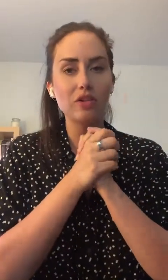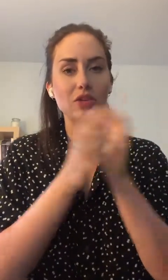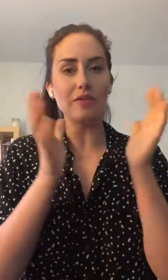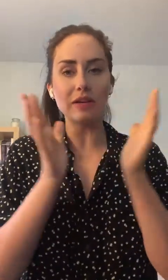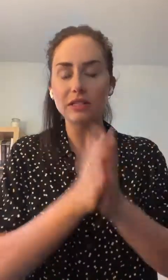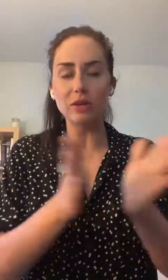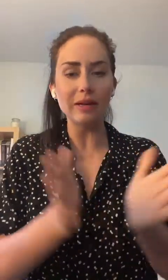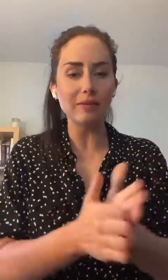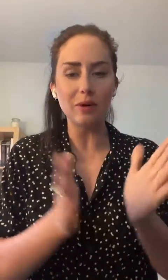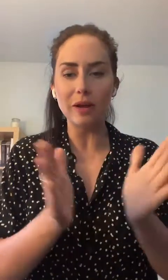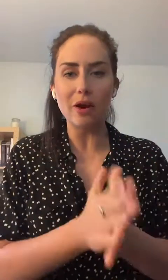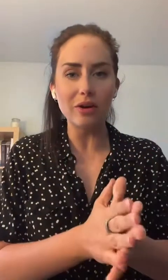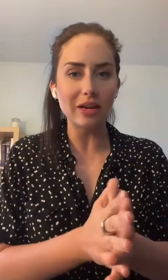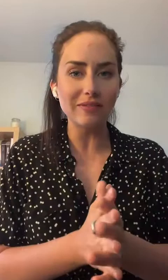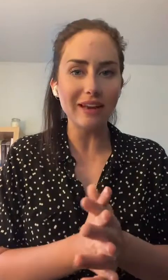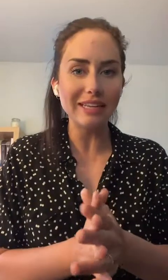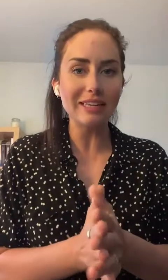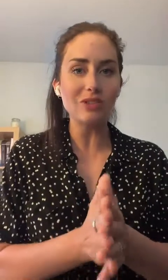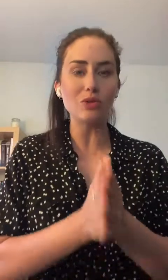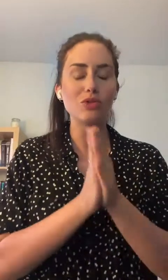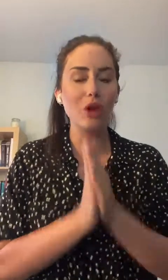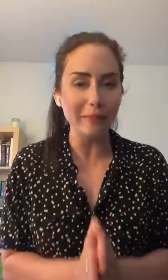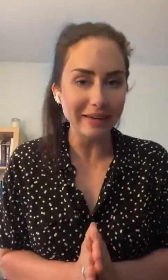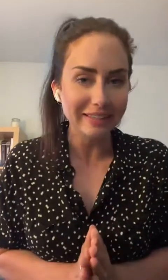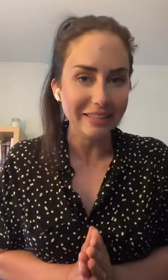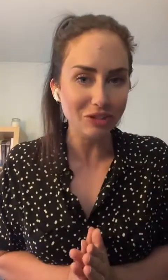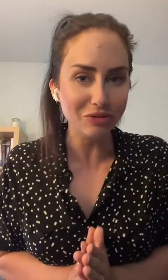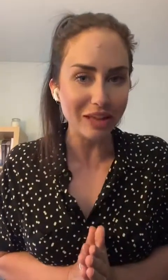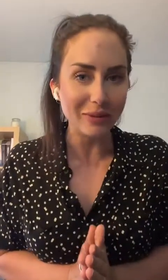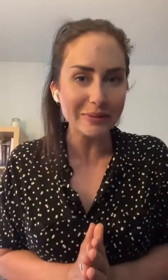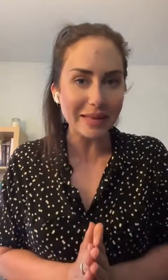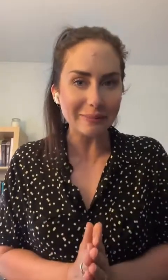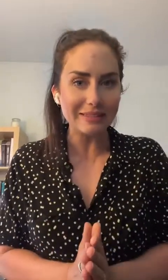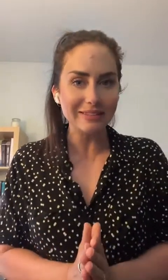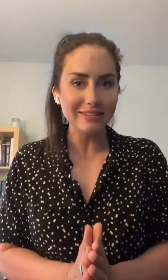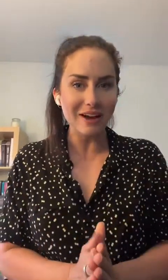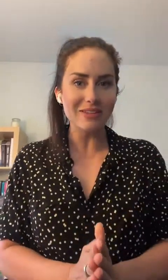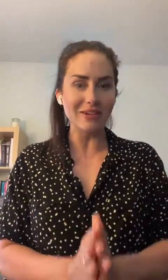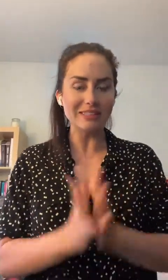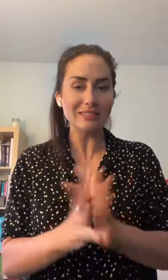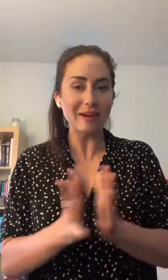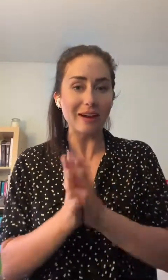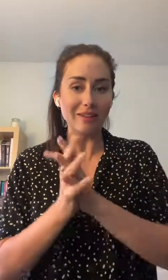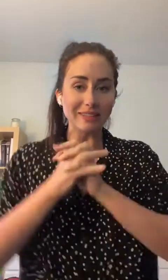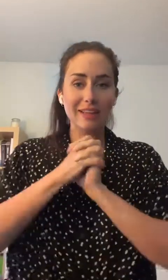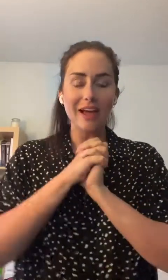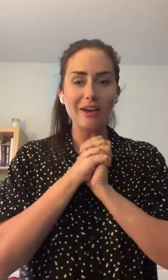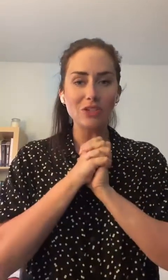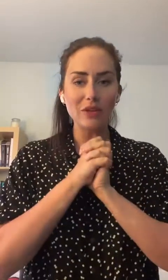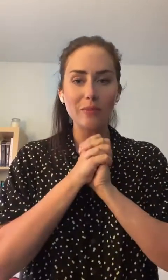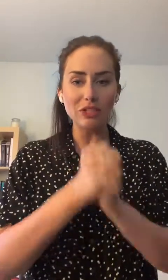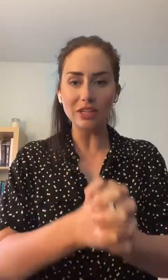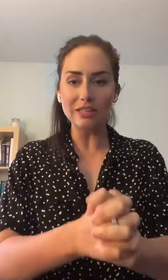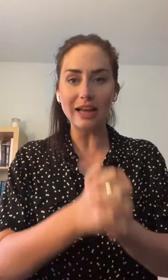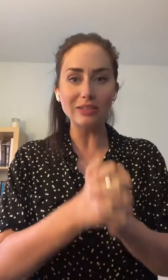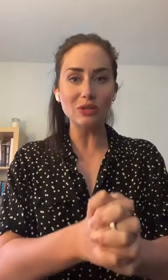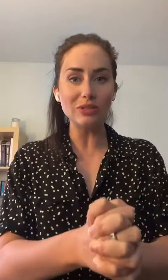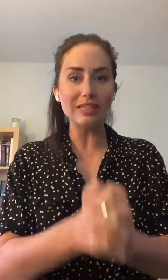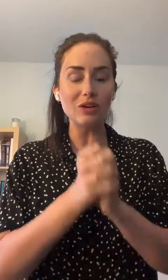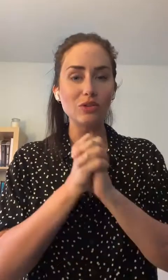Alors, je vais faire ça demain, première heure, en arrivant à la clinique. Donc, demain, je vous annonce la personne gagnante. J'espère. Alors, je vous souhaite bonne chance à tous et on